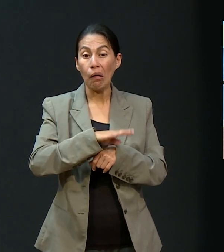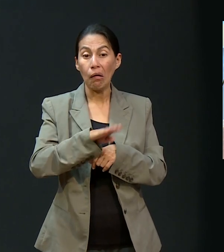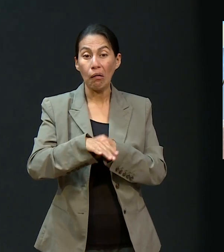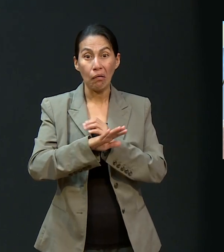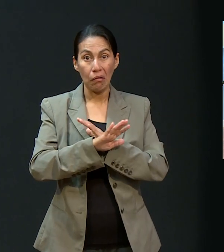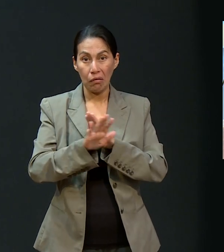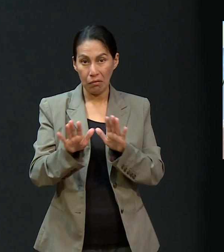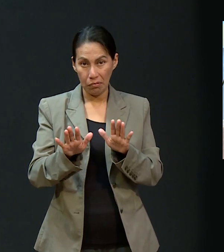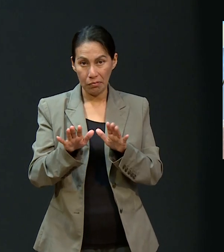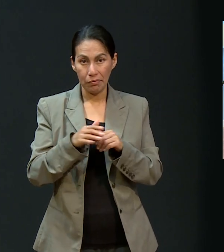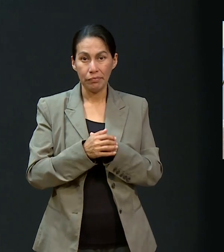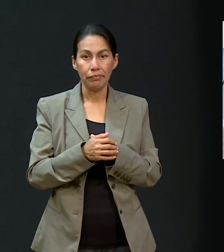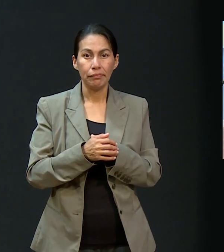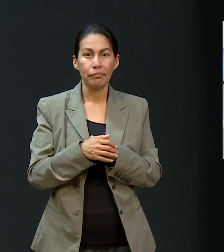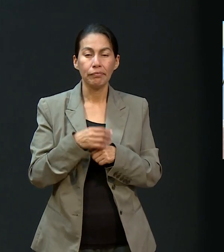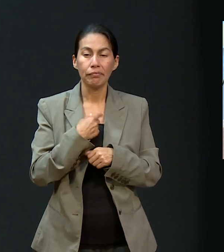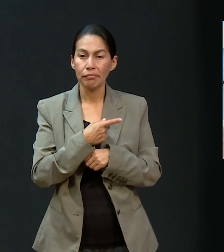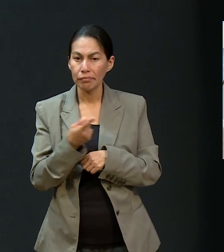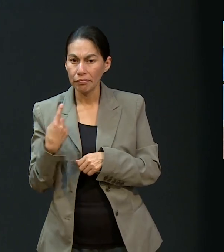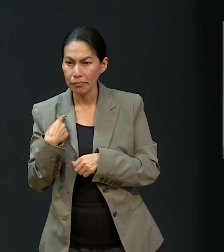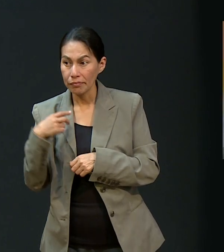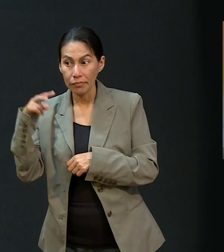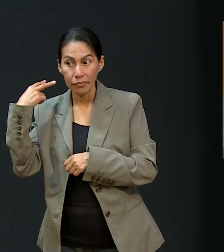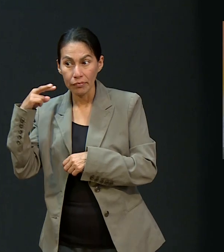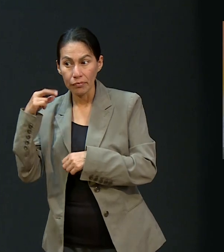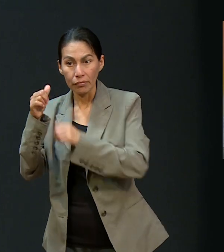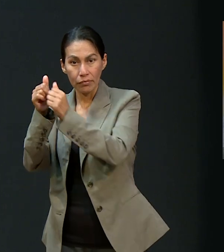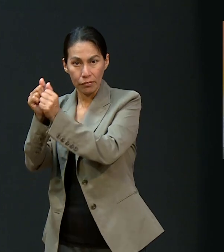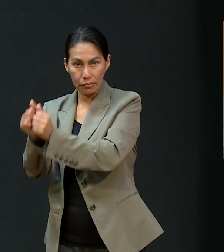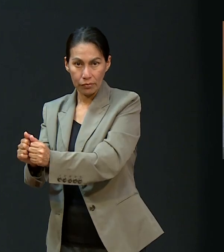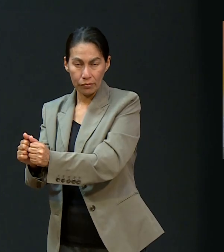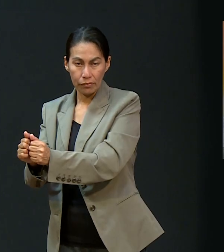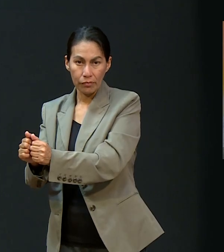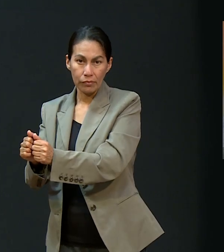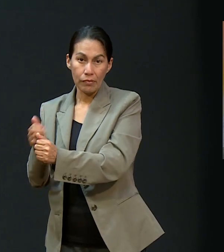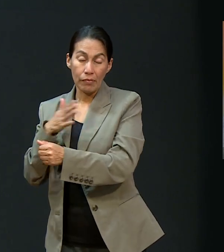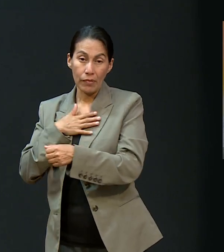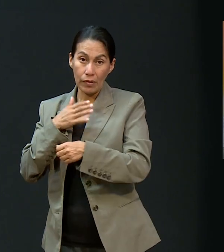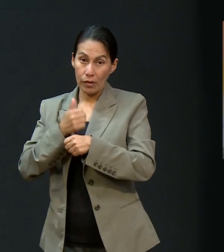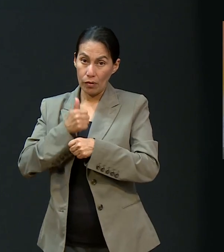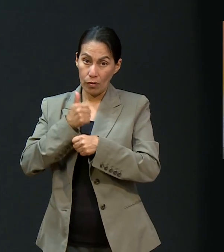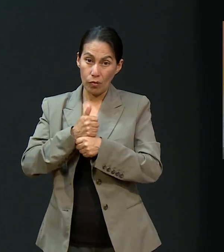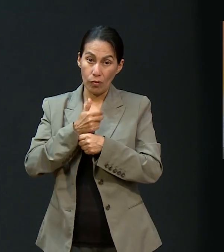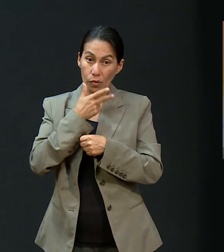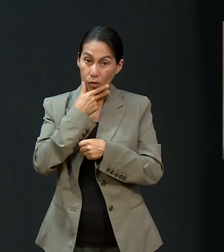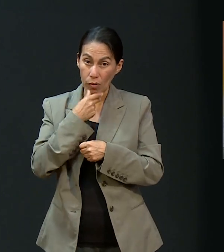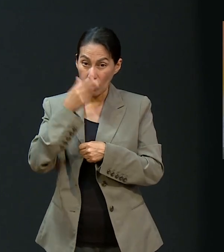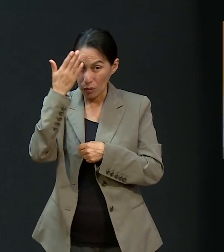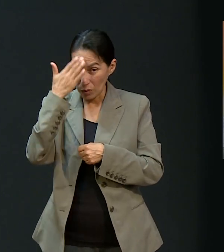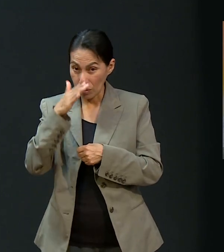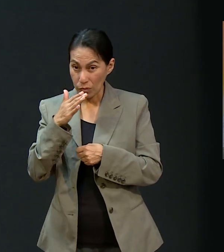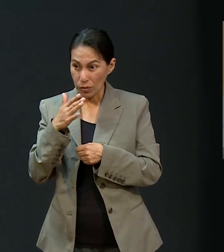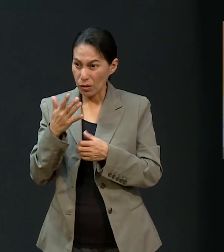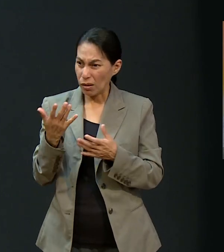nosotros nos quedamos en Veracruz, mi abuelo se enteró, llegó a la casa y así como